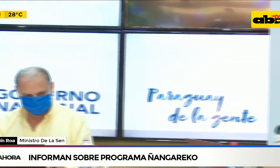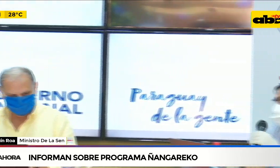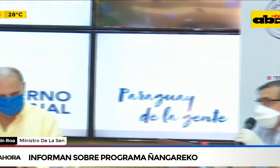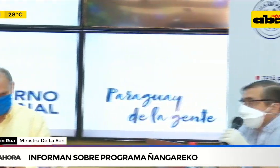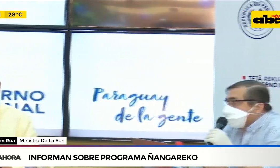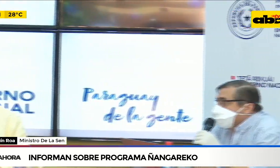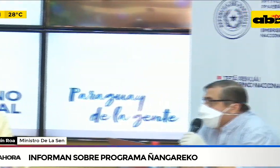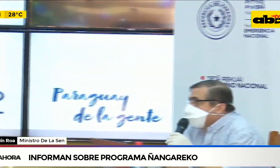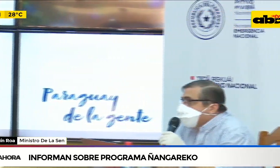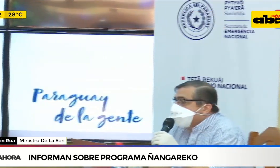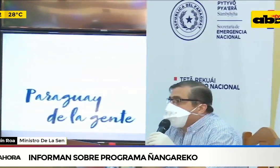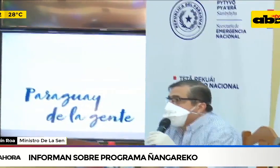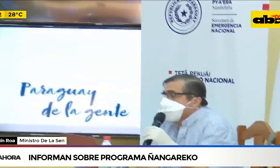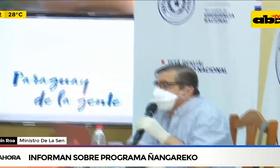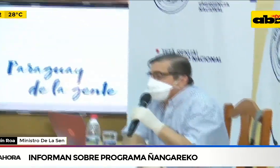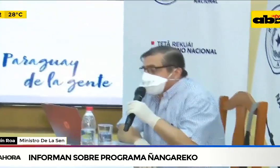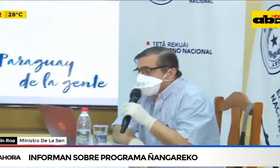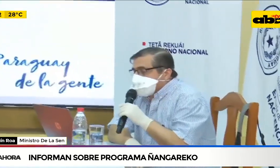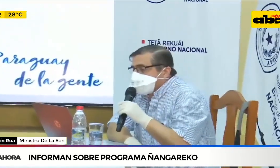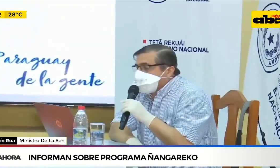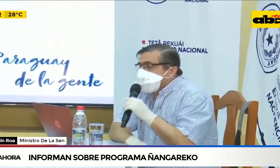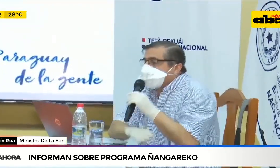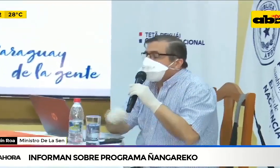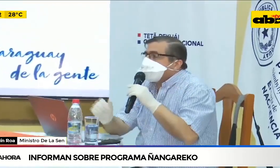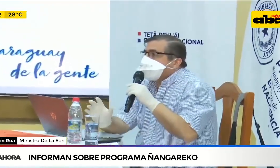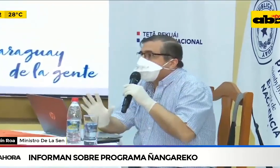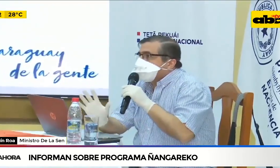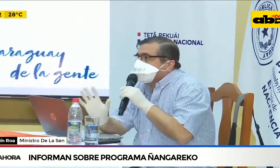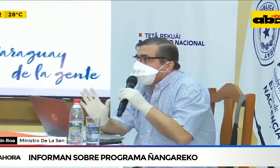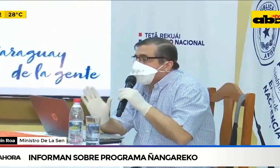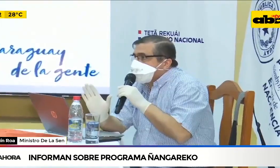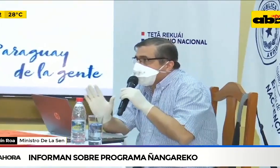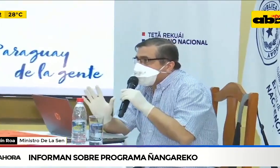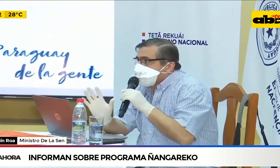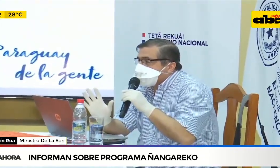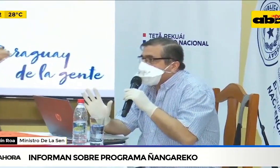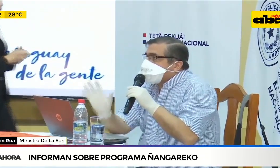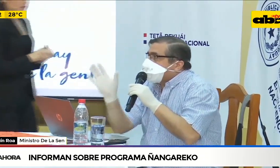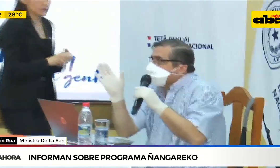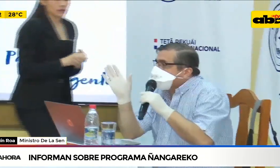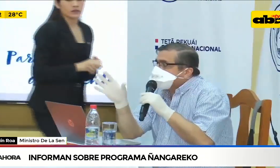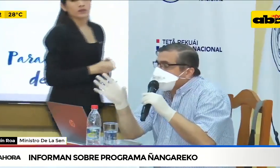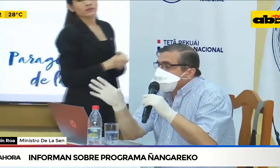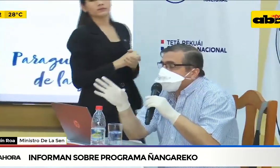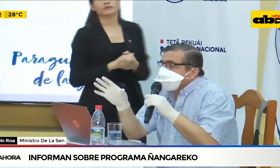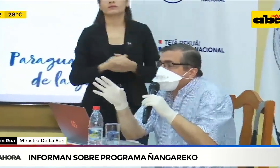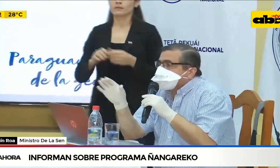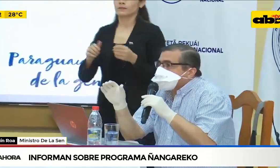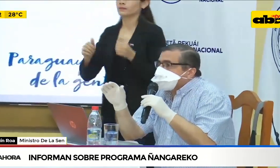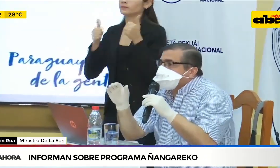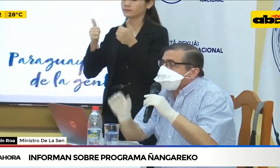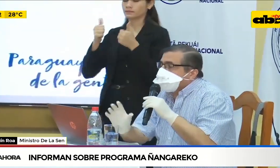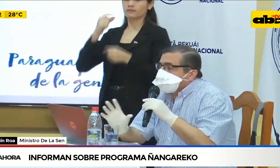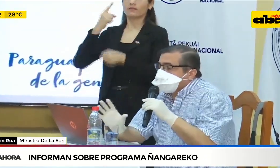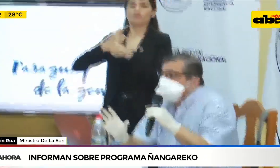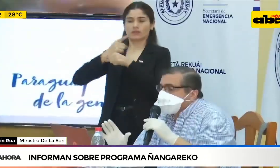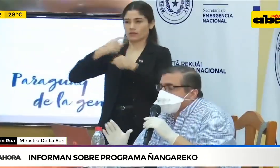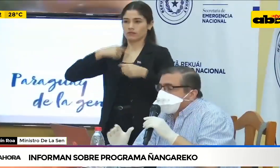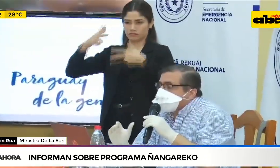Sí, buenos días para todos. Hay que entender en primer lugar que esa publicación